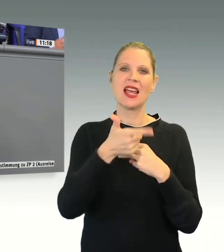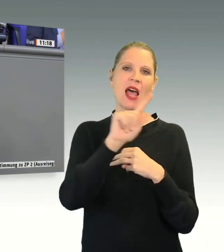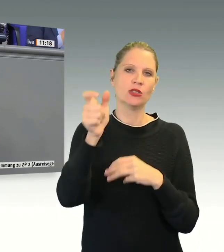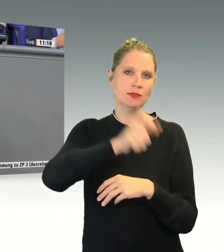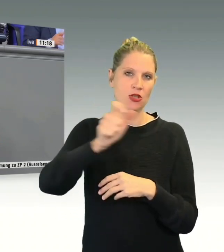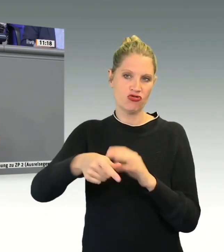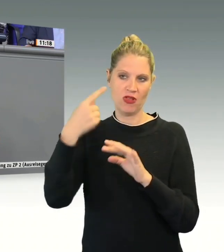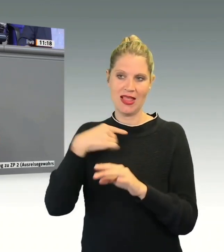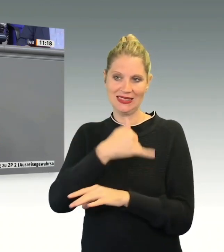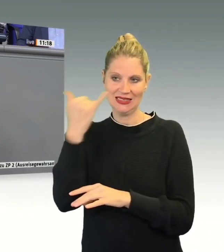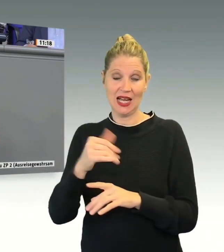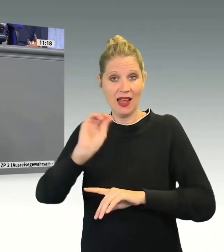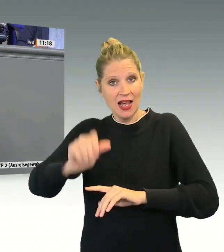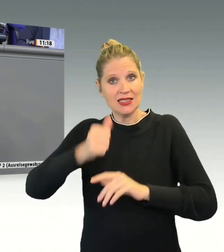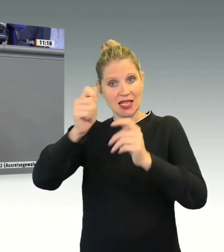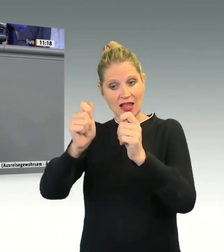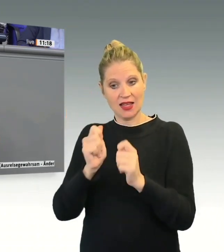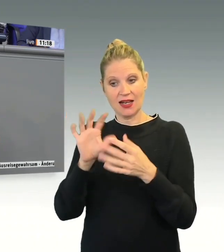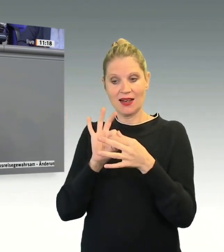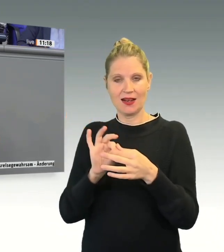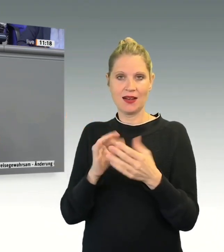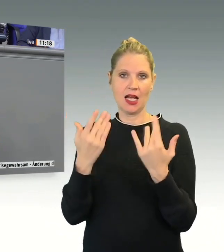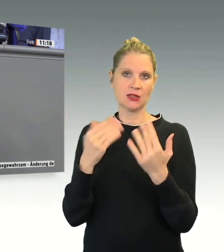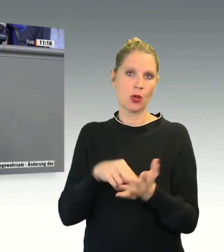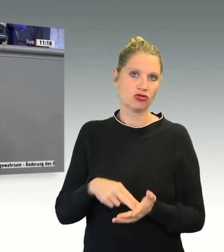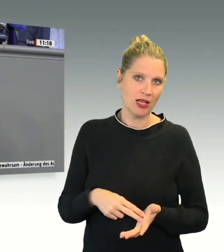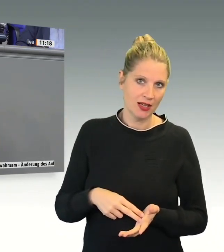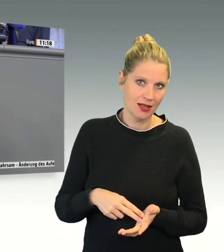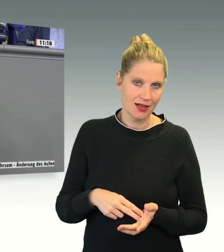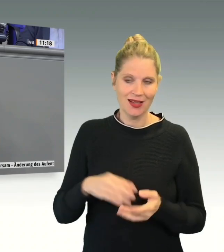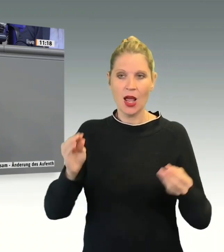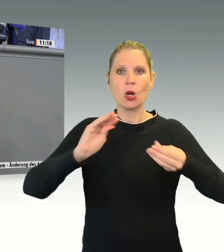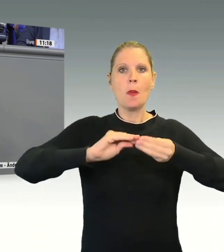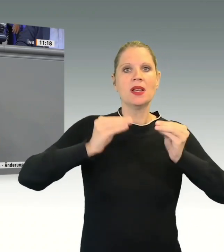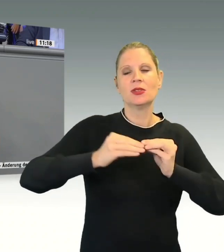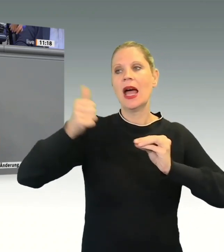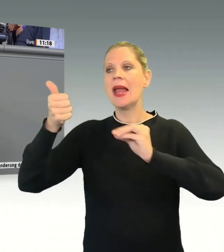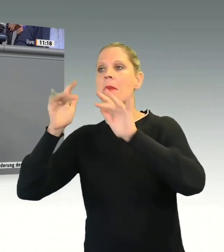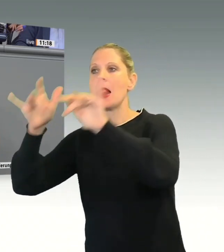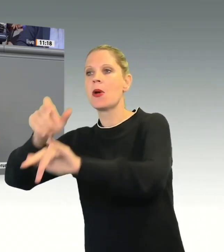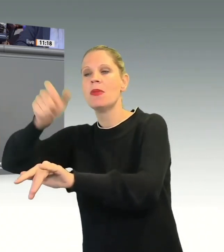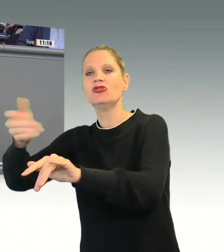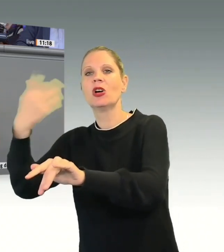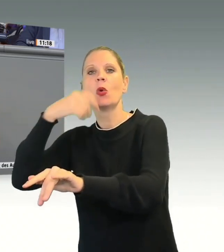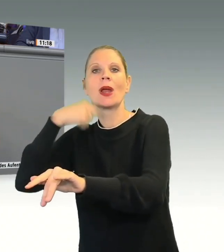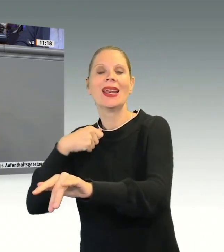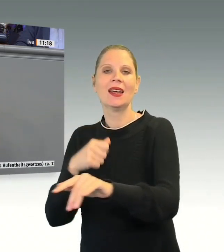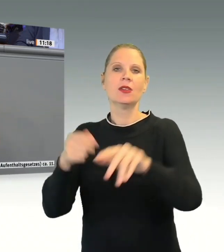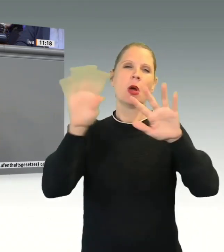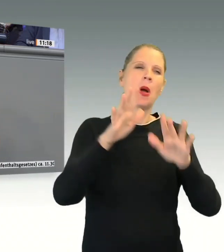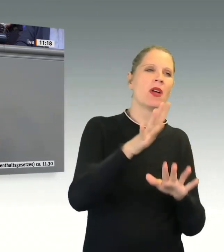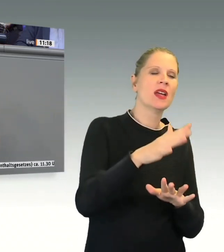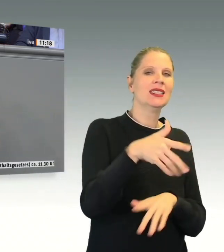erstmals einen Antrag auf Asyl gestellt haben. diese Kombination aus einer Million Menschen aus der Ukraine und zusätzlich ungefähr